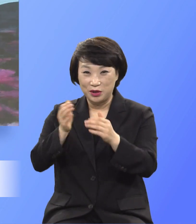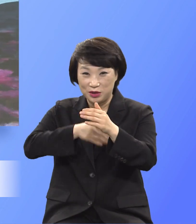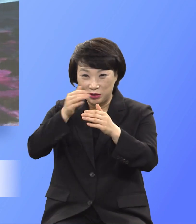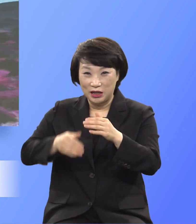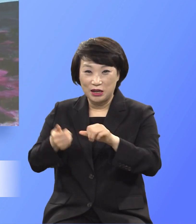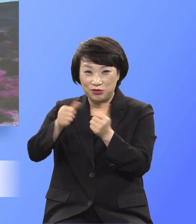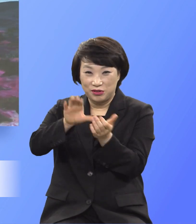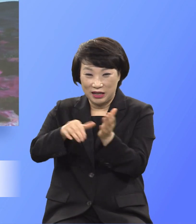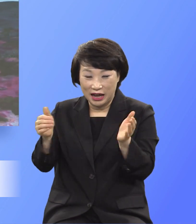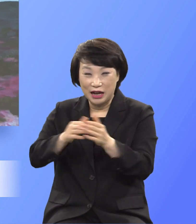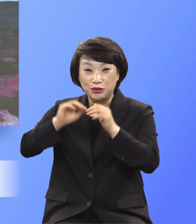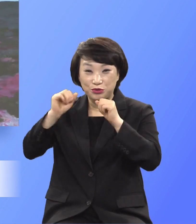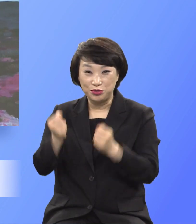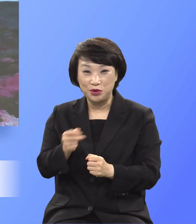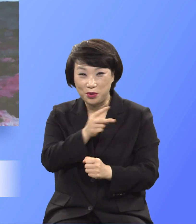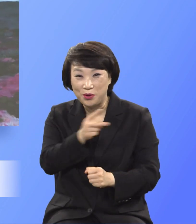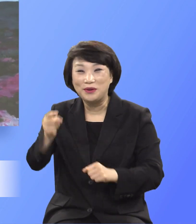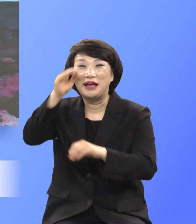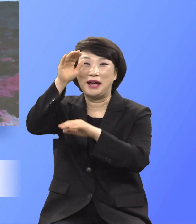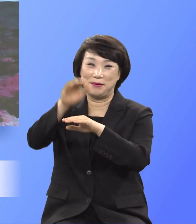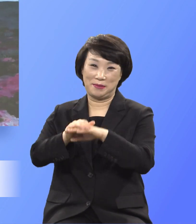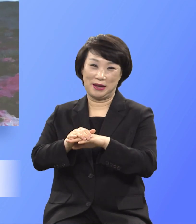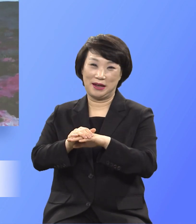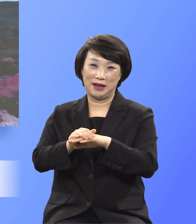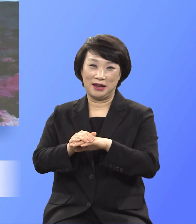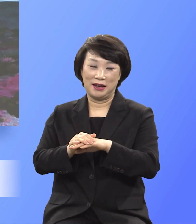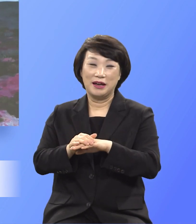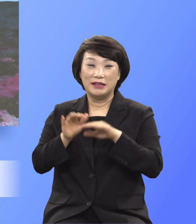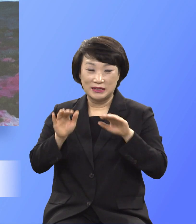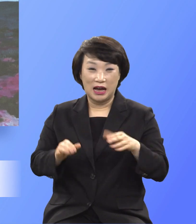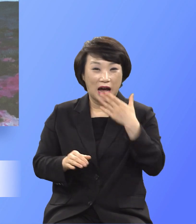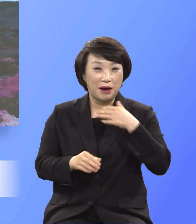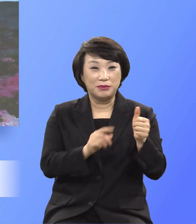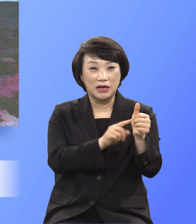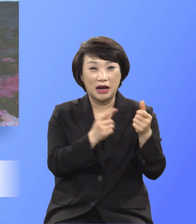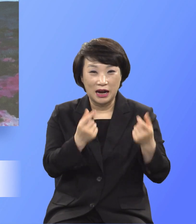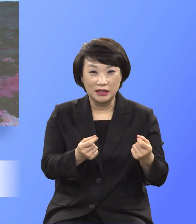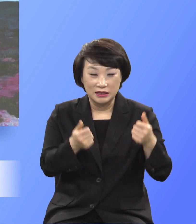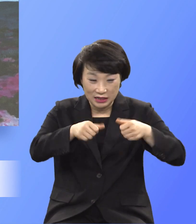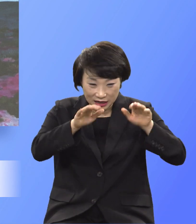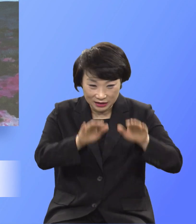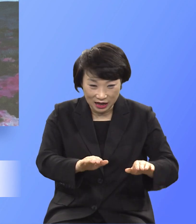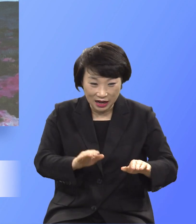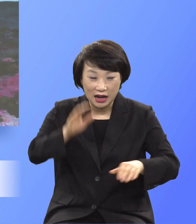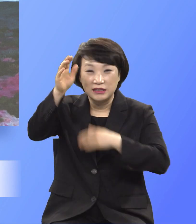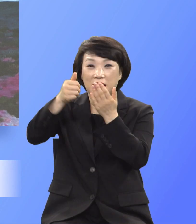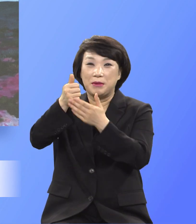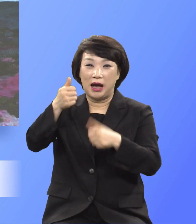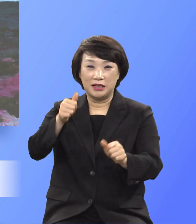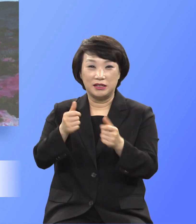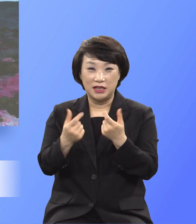순종하는 것도 예배니 아브라함과 같은 제사 하나님 아들과 같은 제사